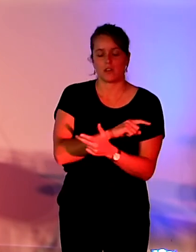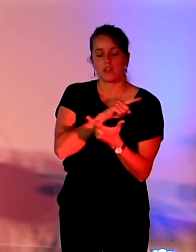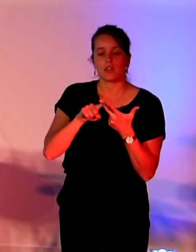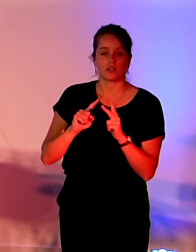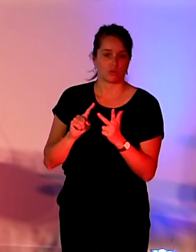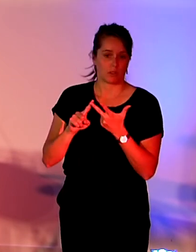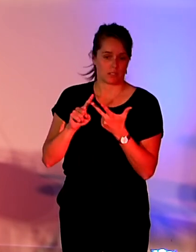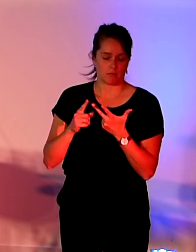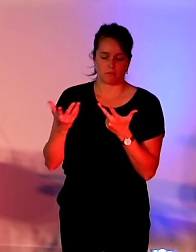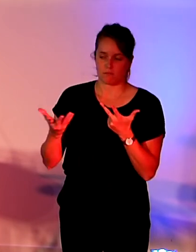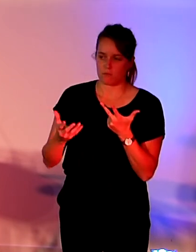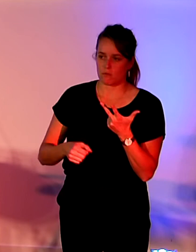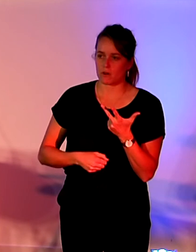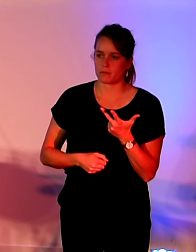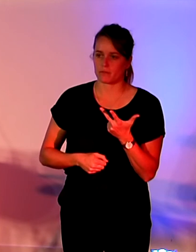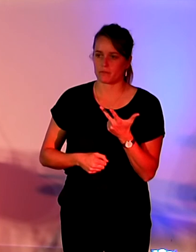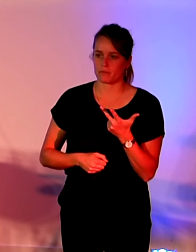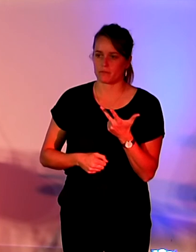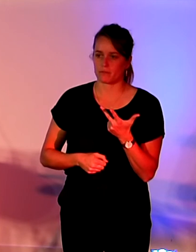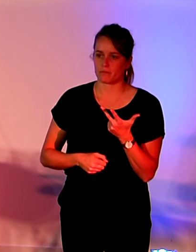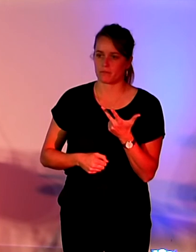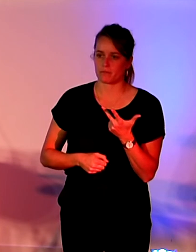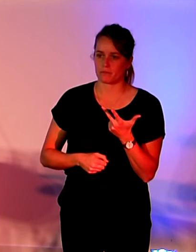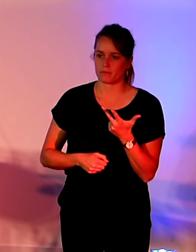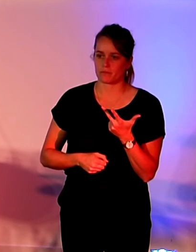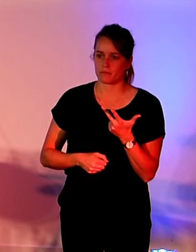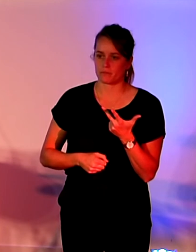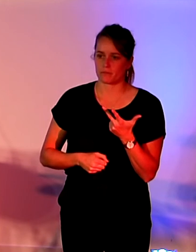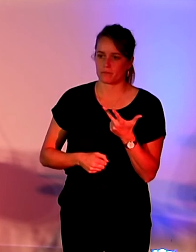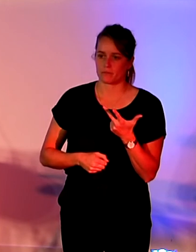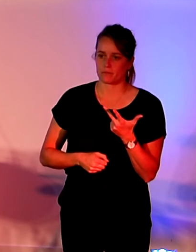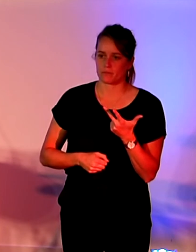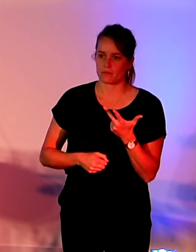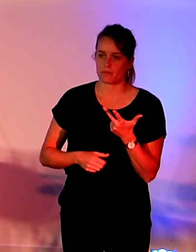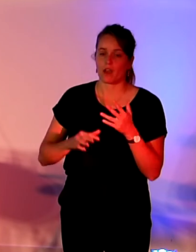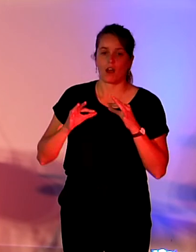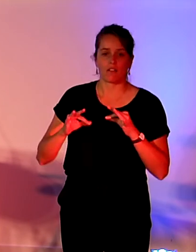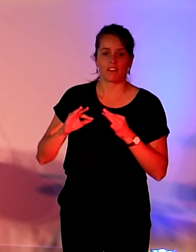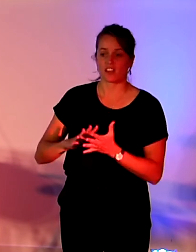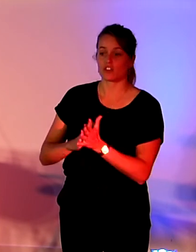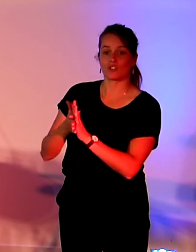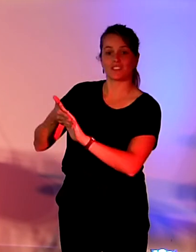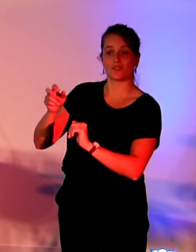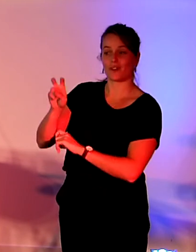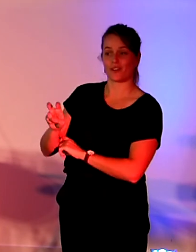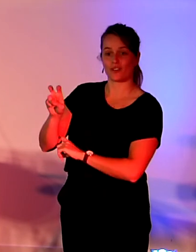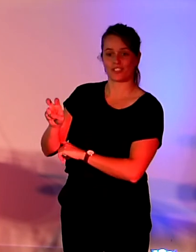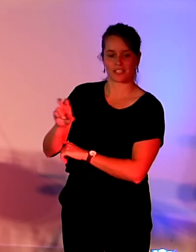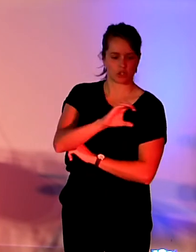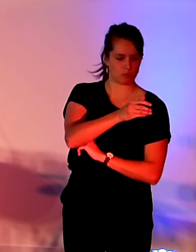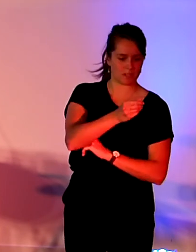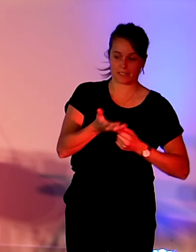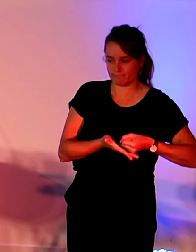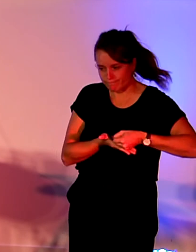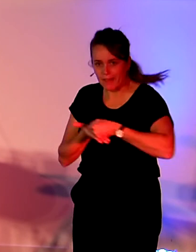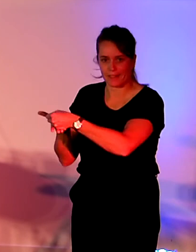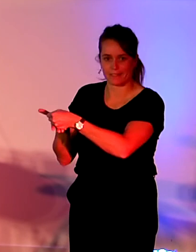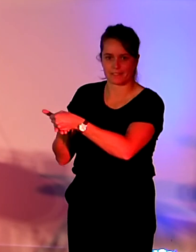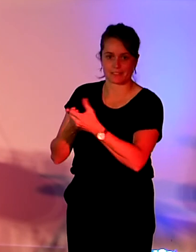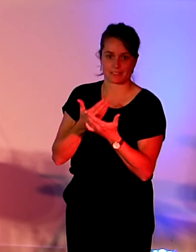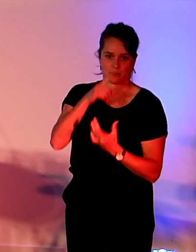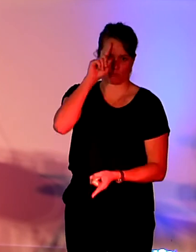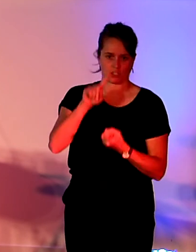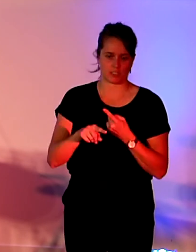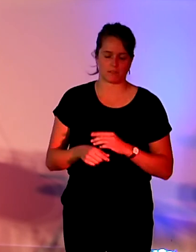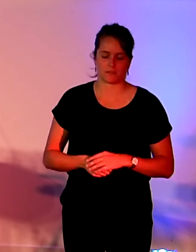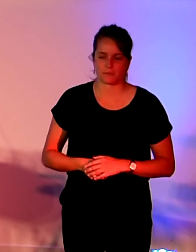consiste à faire du numérique un levier pour la transition écologique. Donc pour